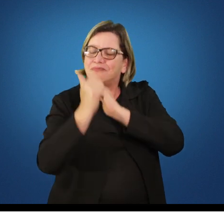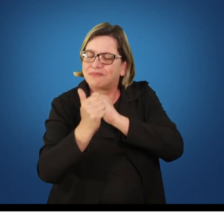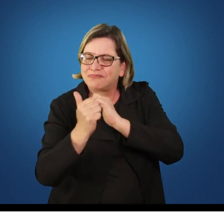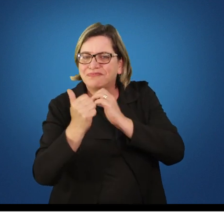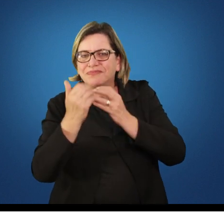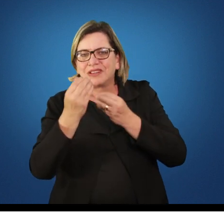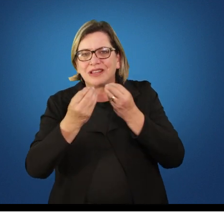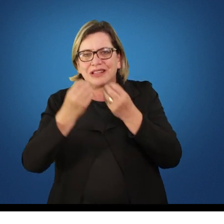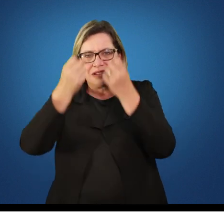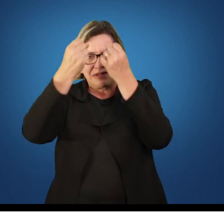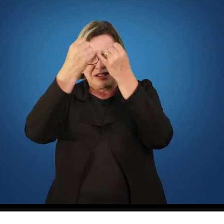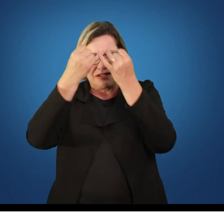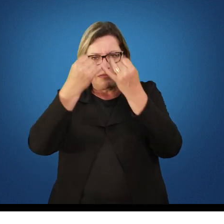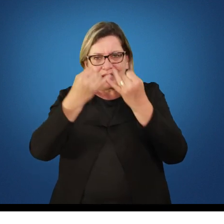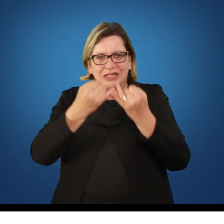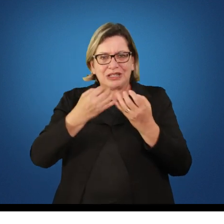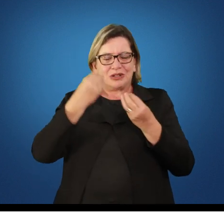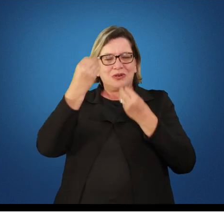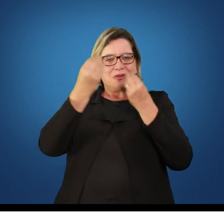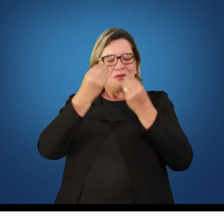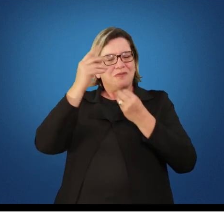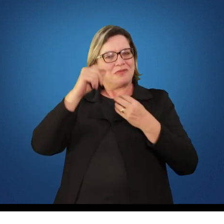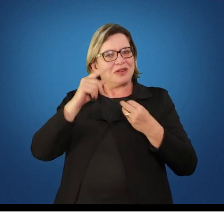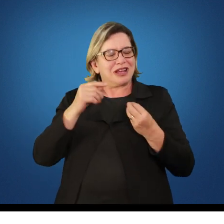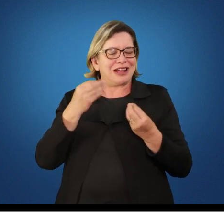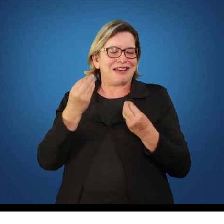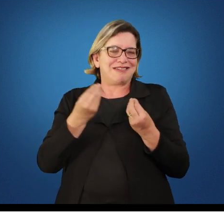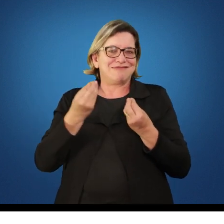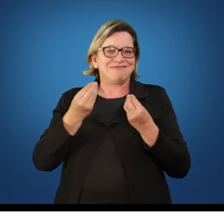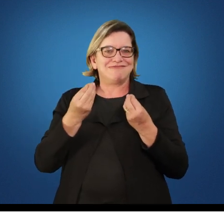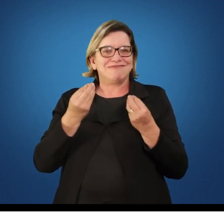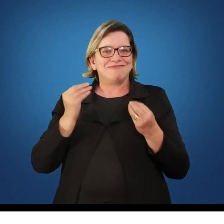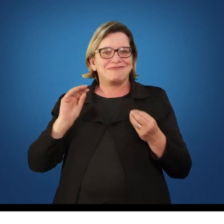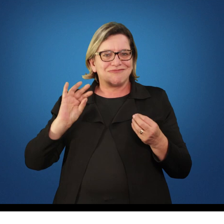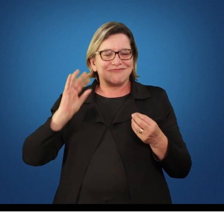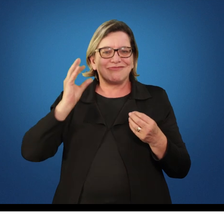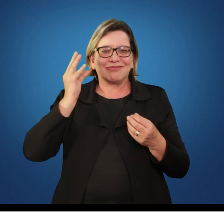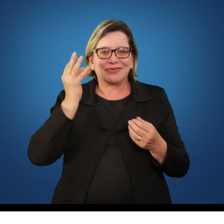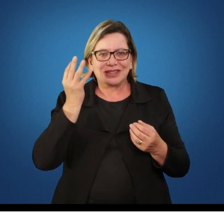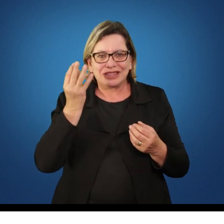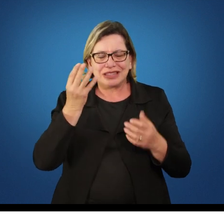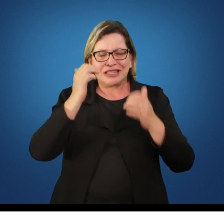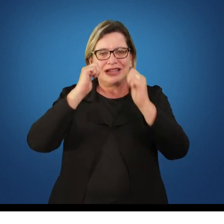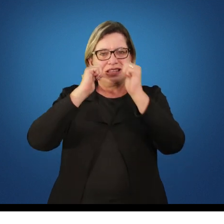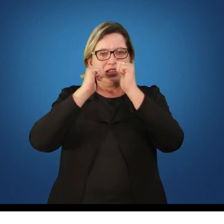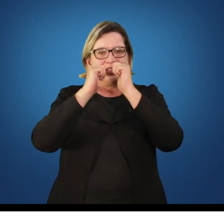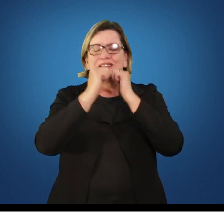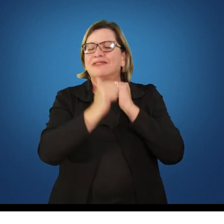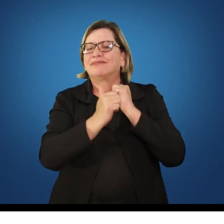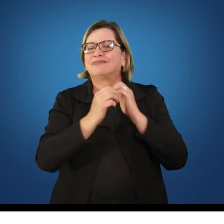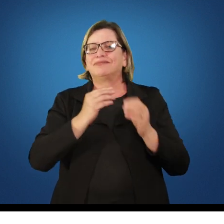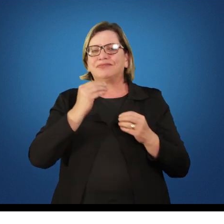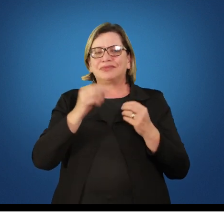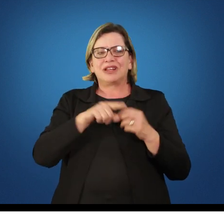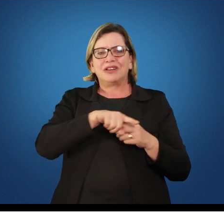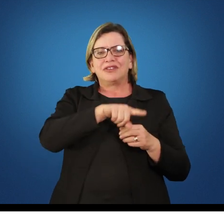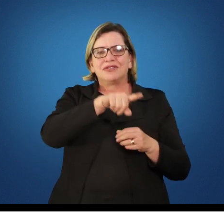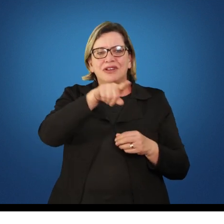falando sobre a dimensão dele, do que é esse esporte, o esporte, aí é que vocês irão, na medida do